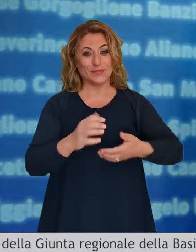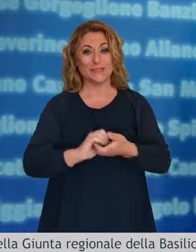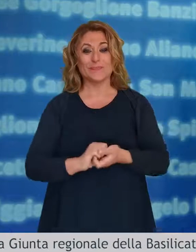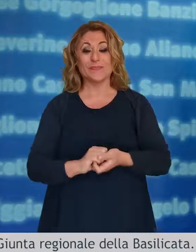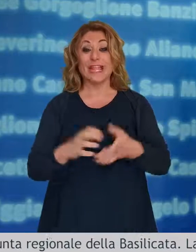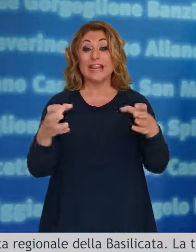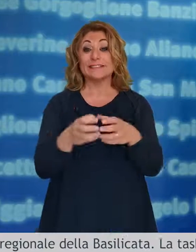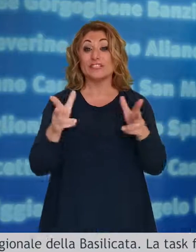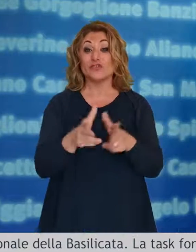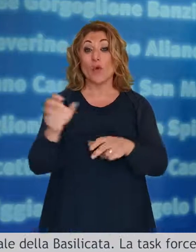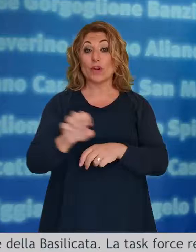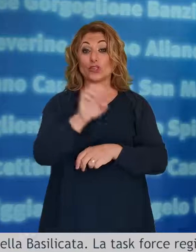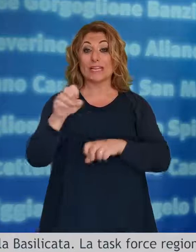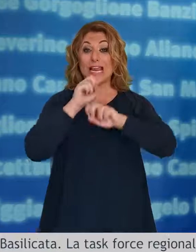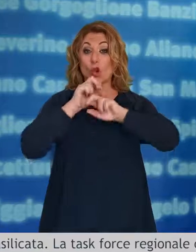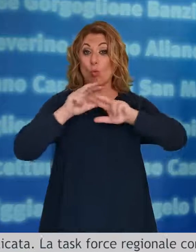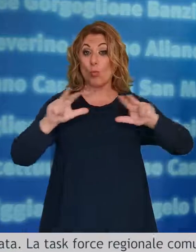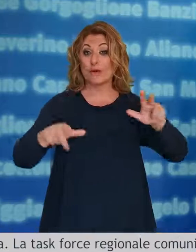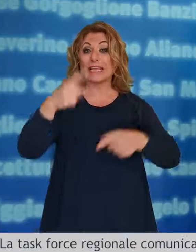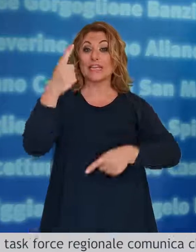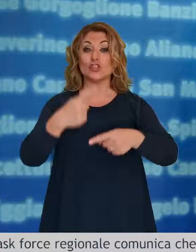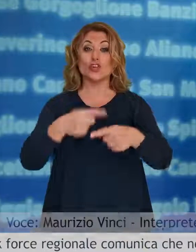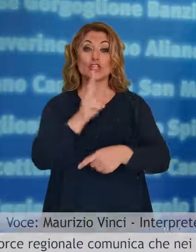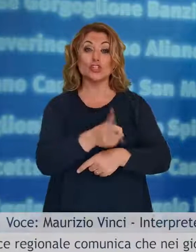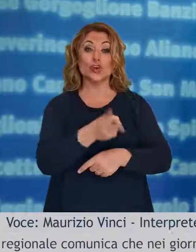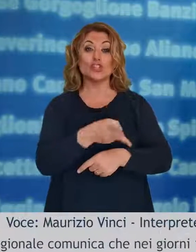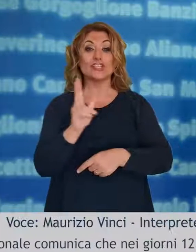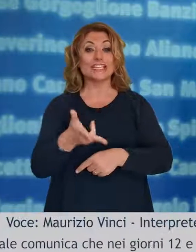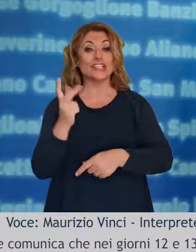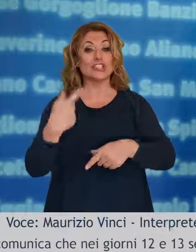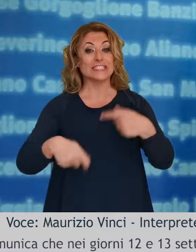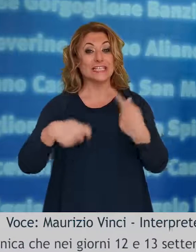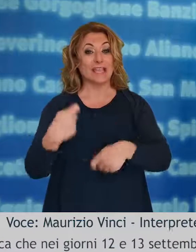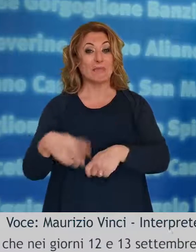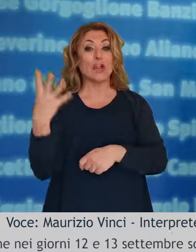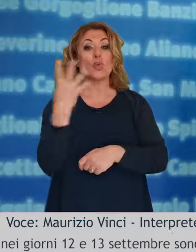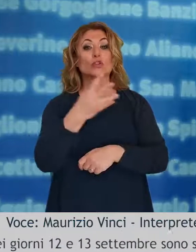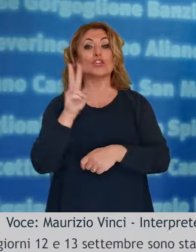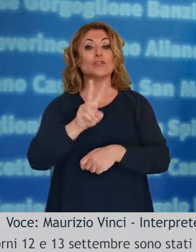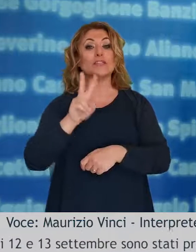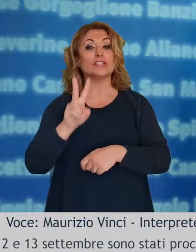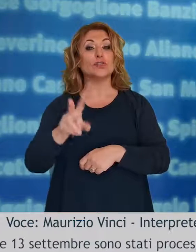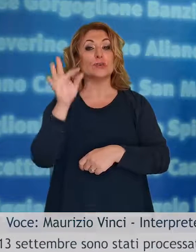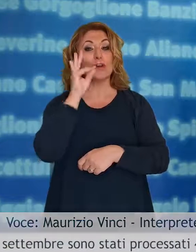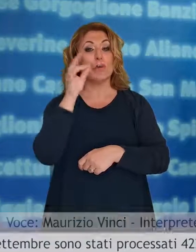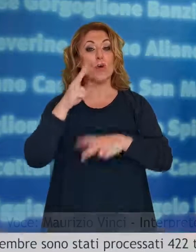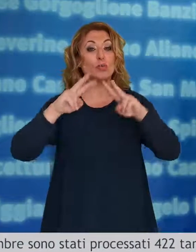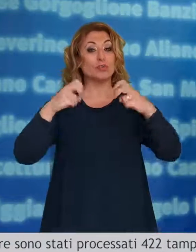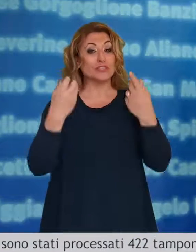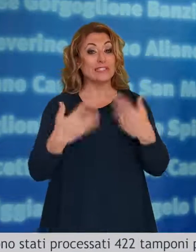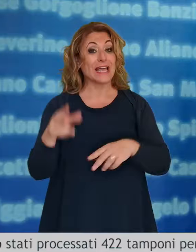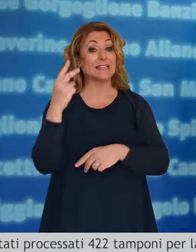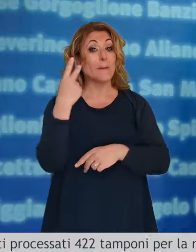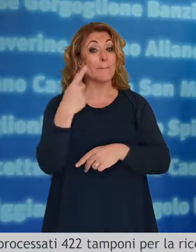La task force regionale comunica che nei giorni 12 e 13 settembre sono stati processati 422